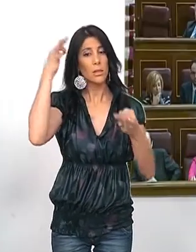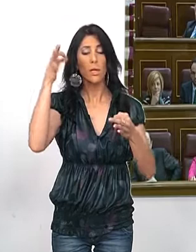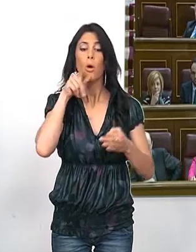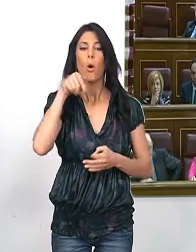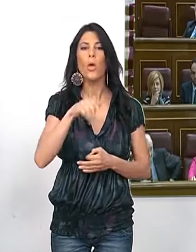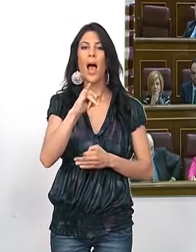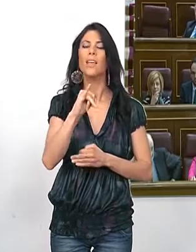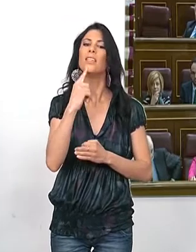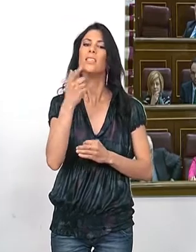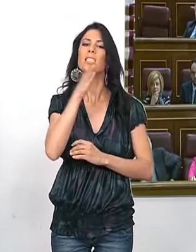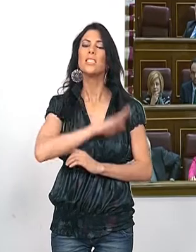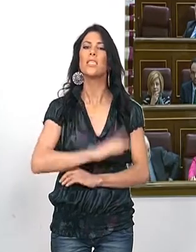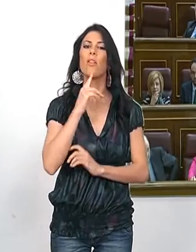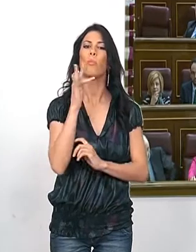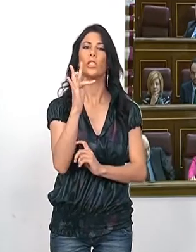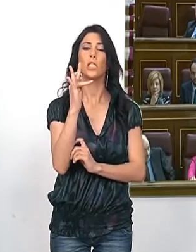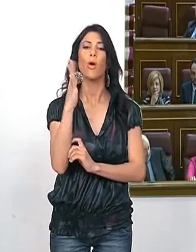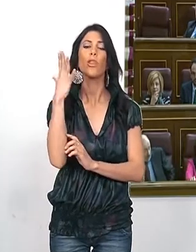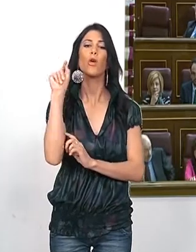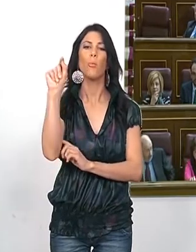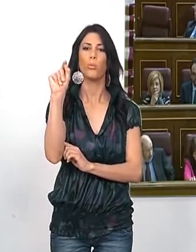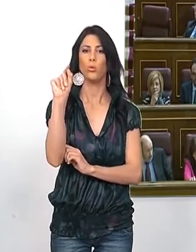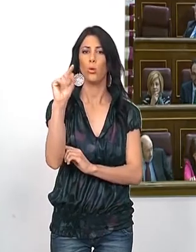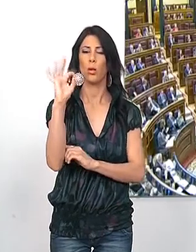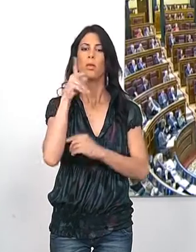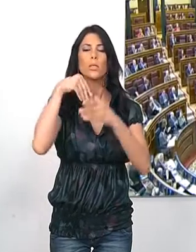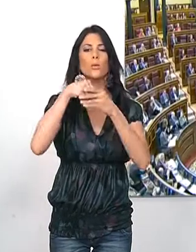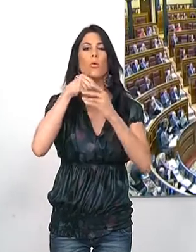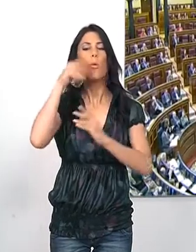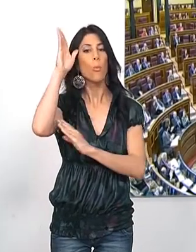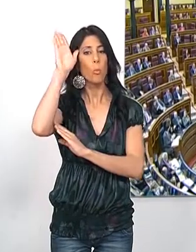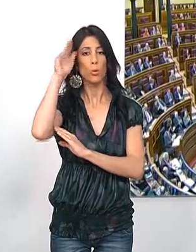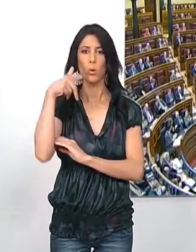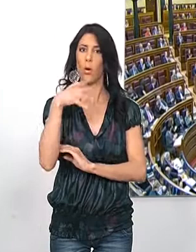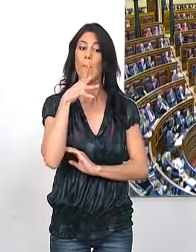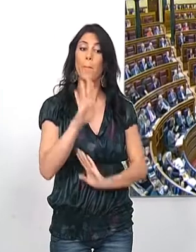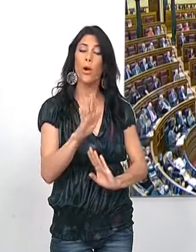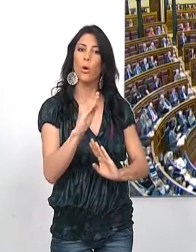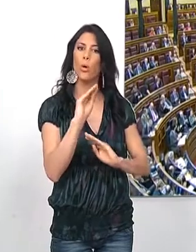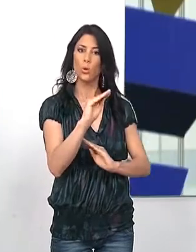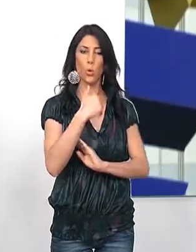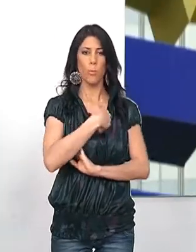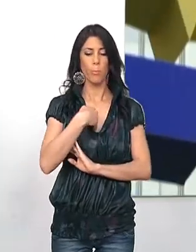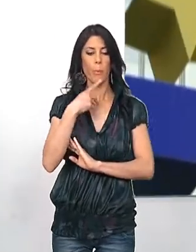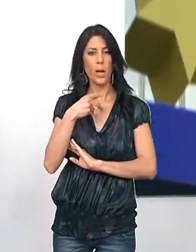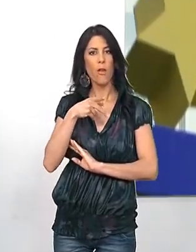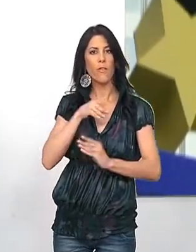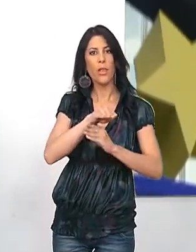hoy tienen un saldo positivo equivalente a cinco puntos del Producto Interior Bruto. Es decir, su posición financiera no recaba nuevos recursos